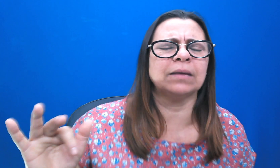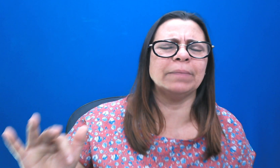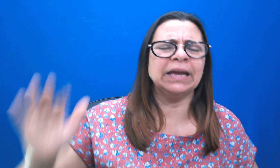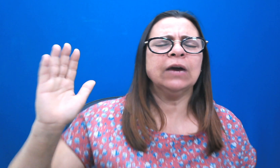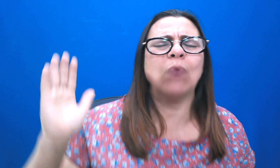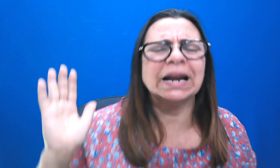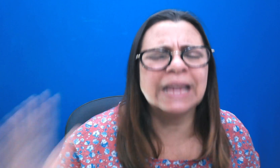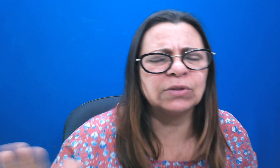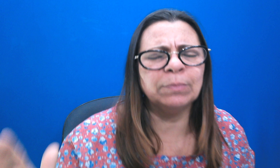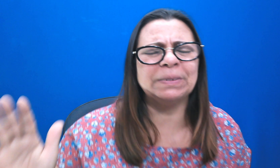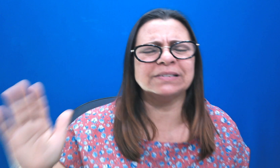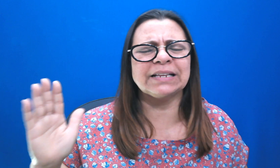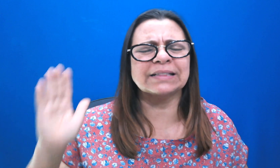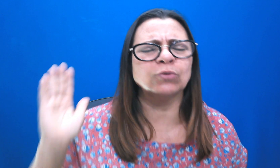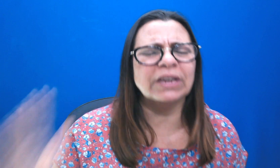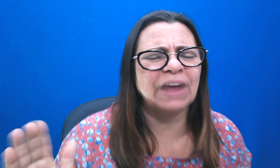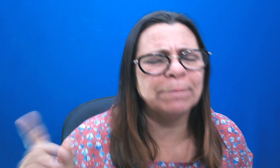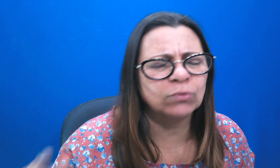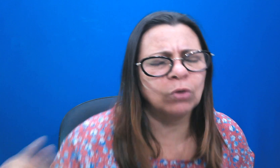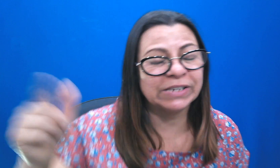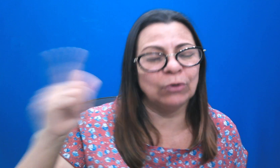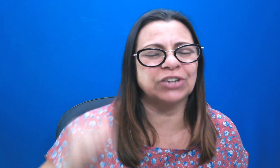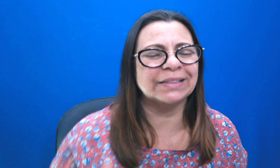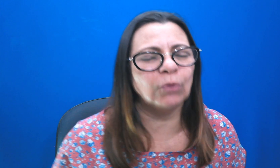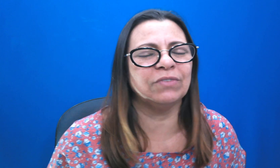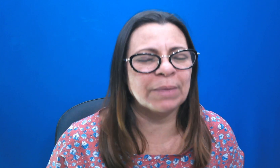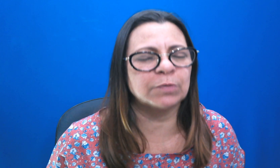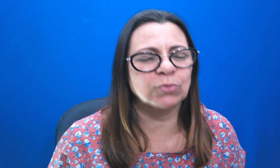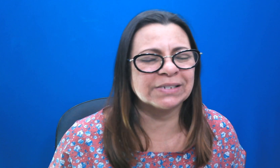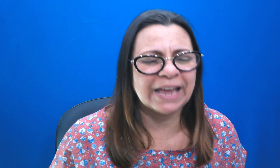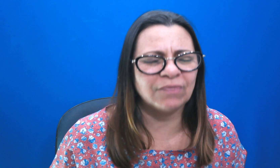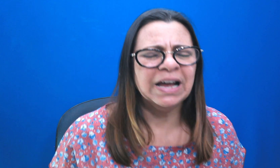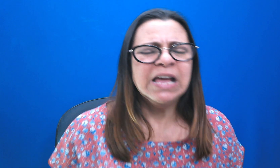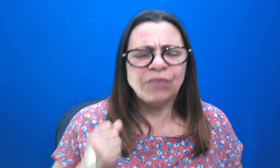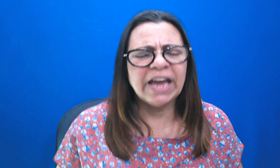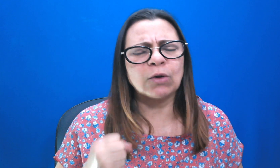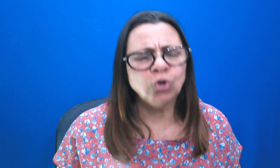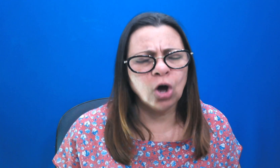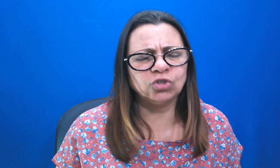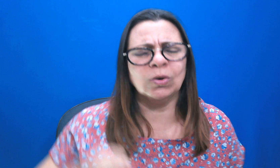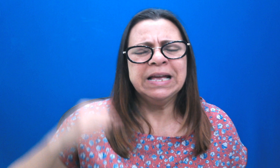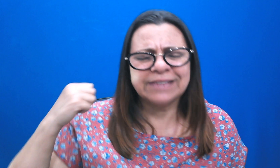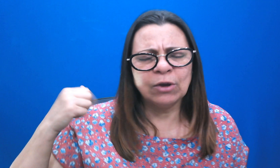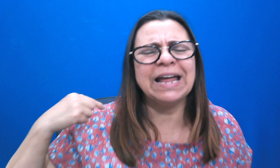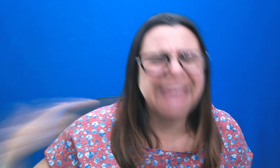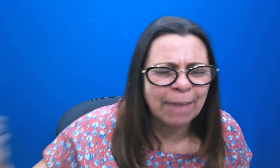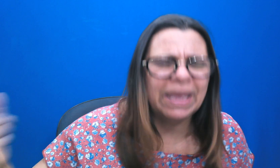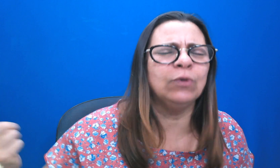também. Guardando a irmã Priscila. Dando livramento como o Senhor já deu o livramento pra tua serva. Fica conosco, Senhor. Até meia